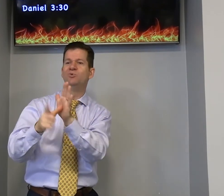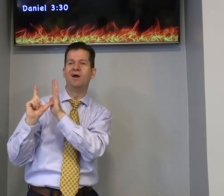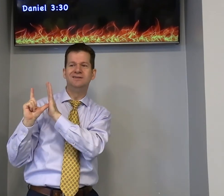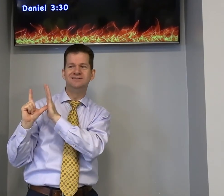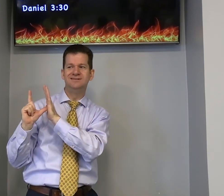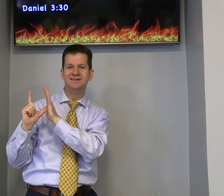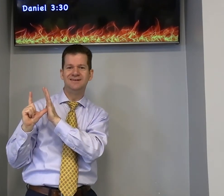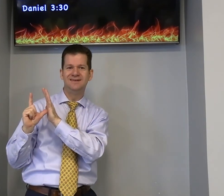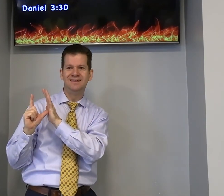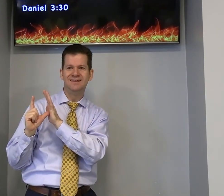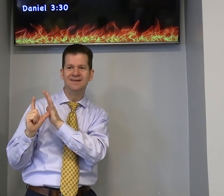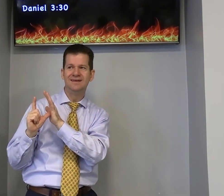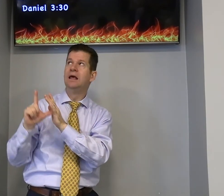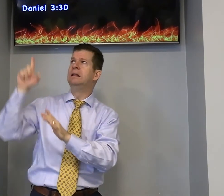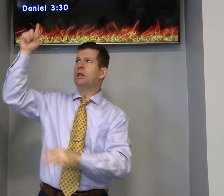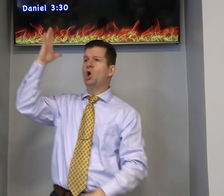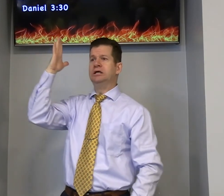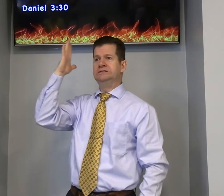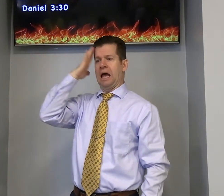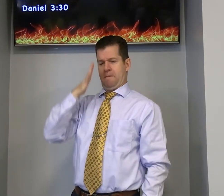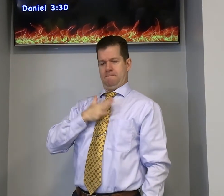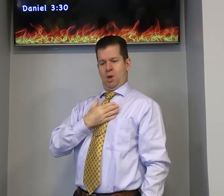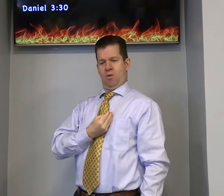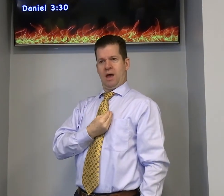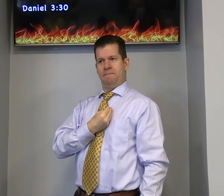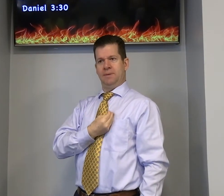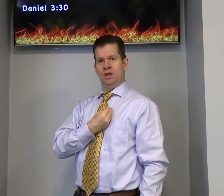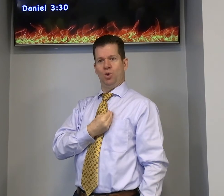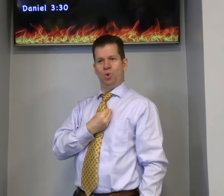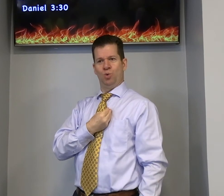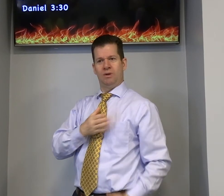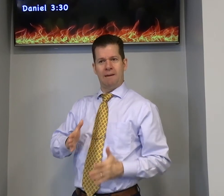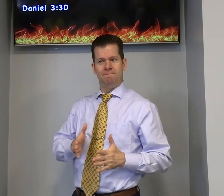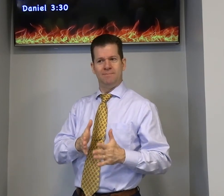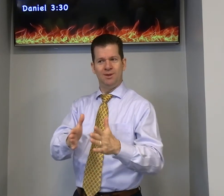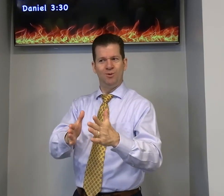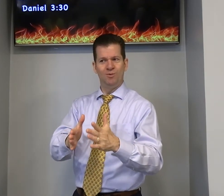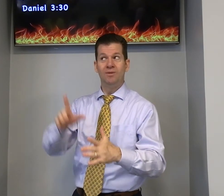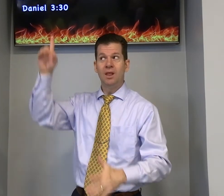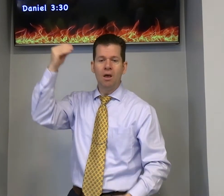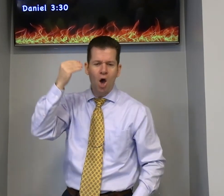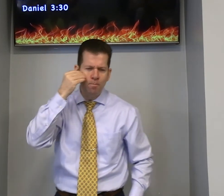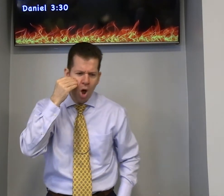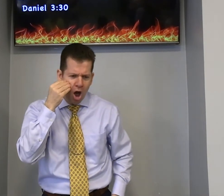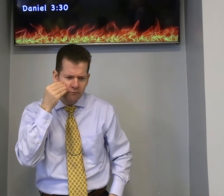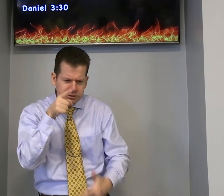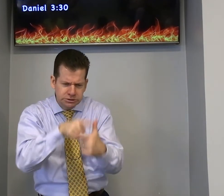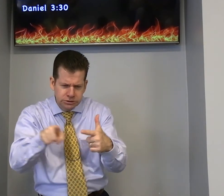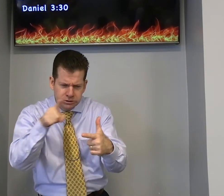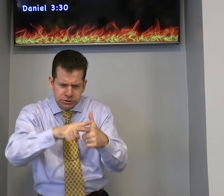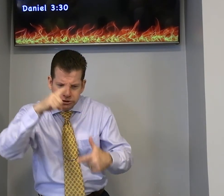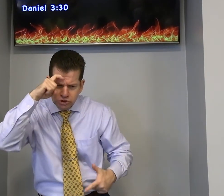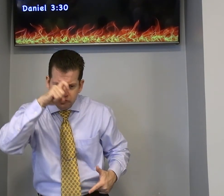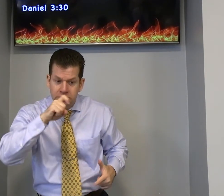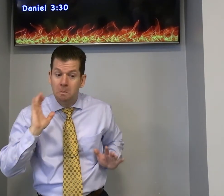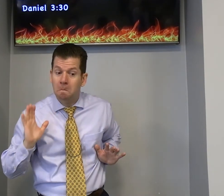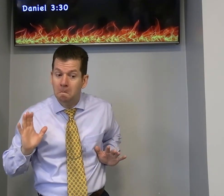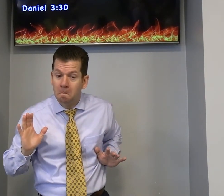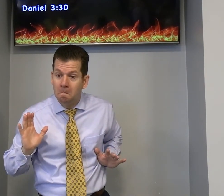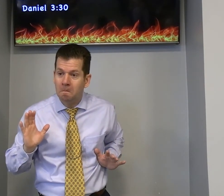hora de problema Deus sabe a minha vida meu caminho e Deus prova Deus deixa